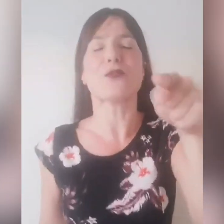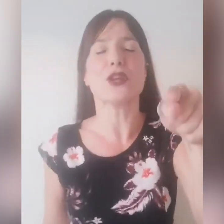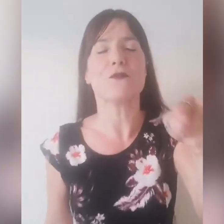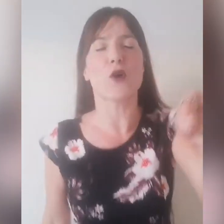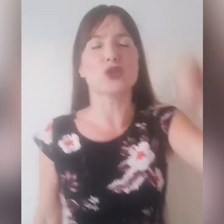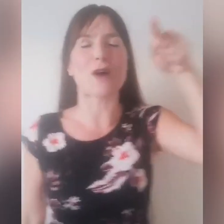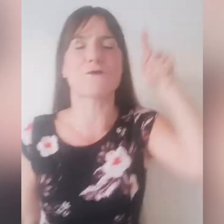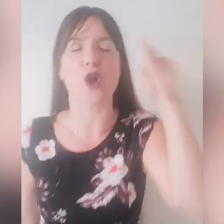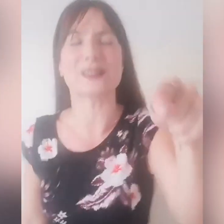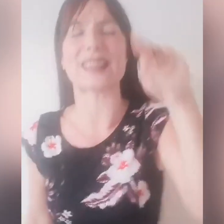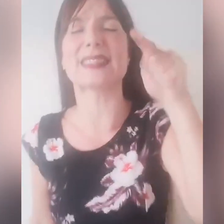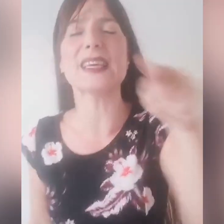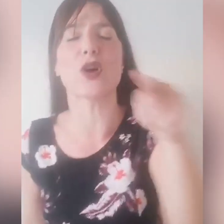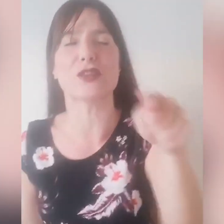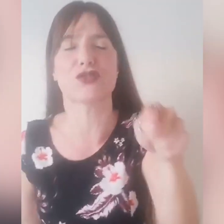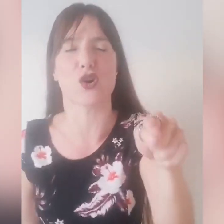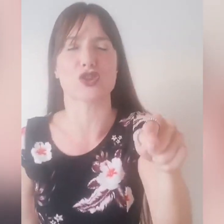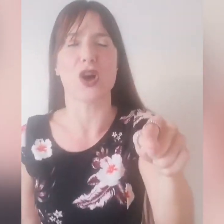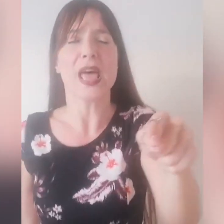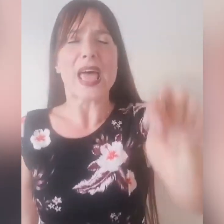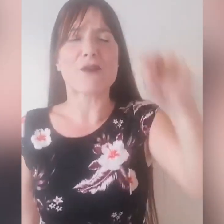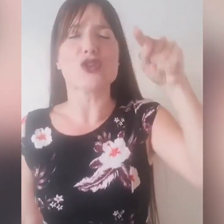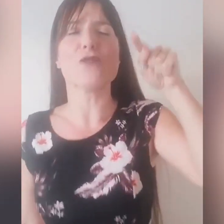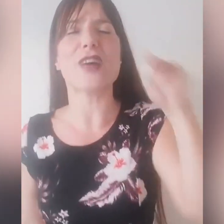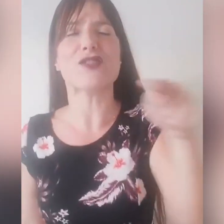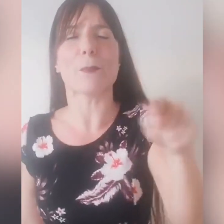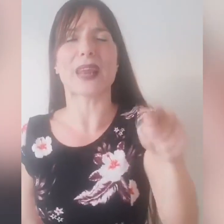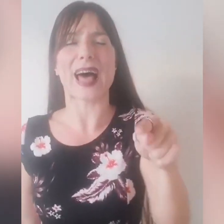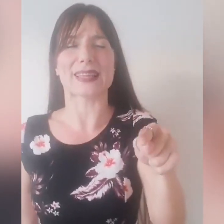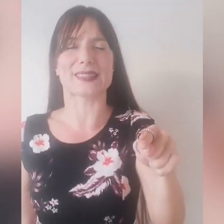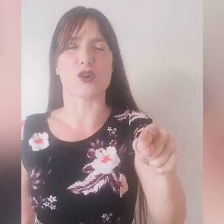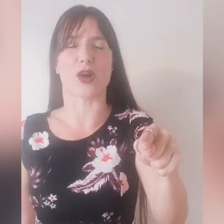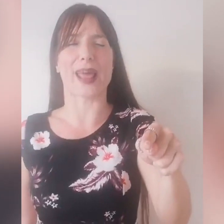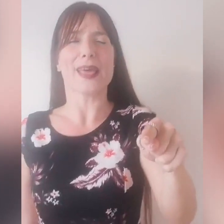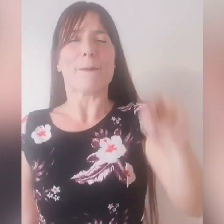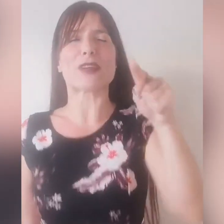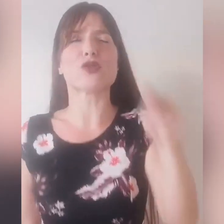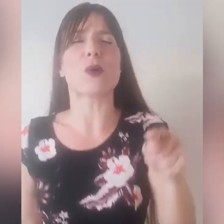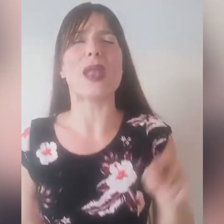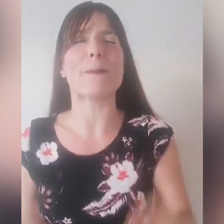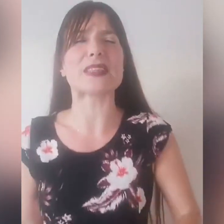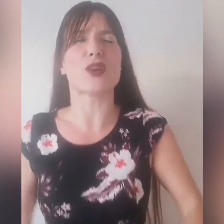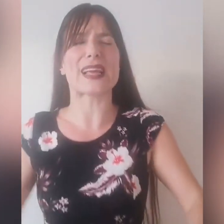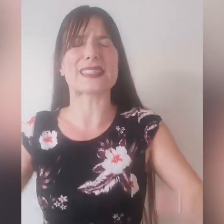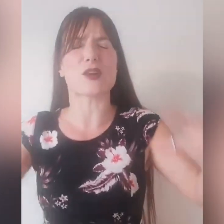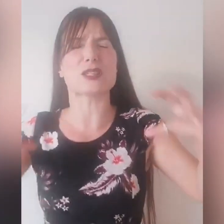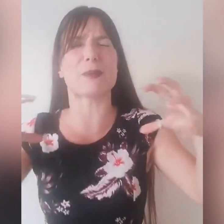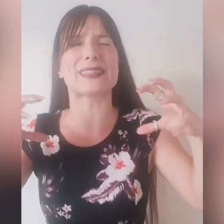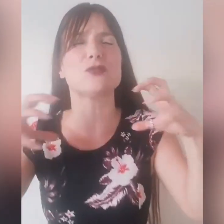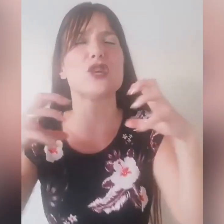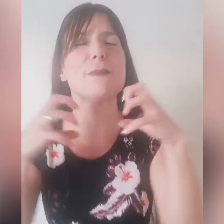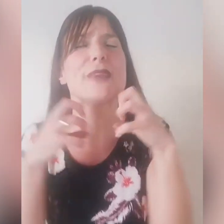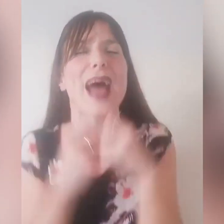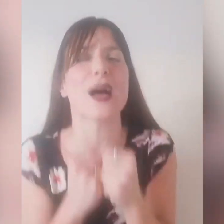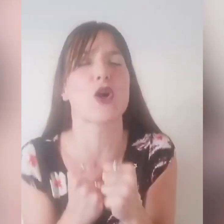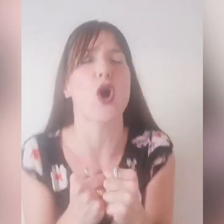fino in fondo, affronta, sii coraggioso e voglio invece pregare Signore, per tutte quelle persone che stanno aspettando il miracolo,